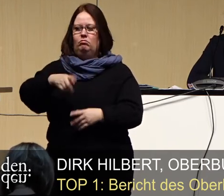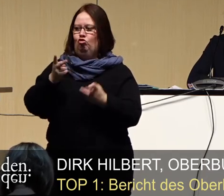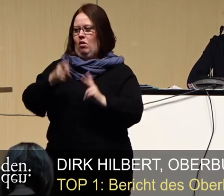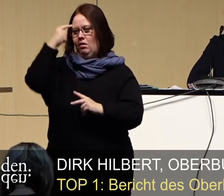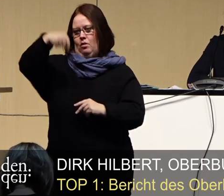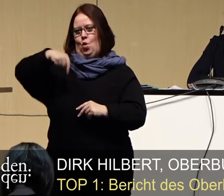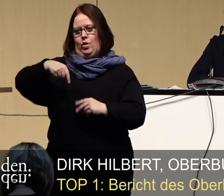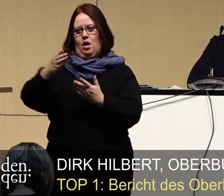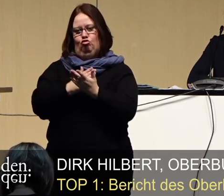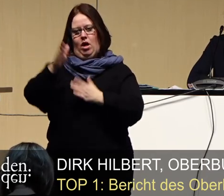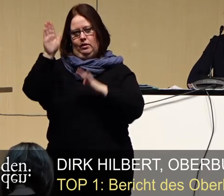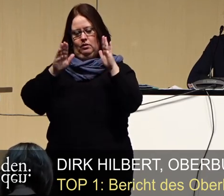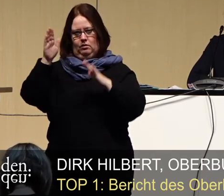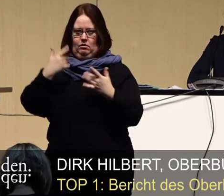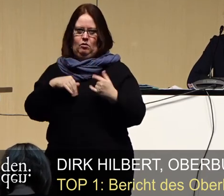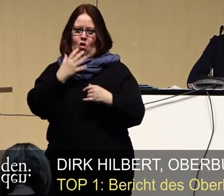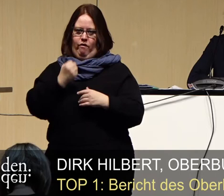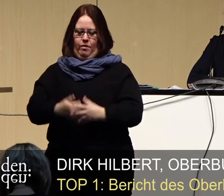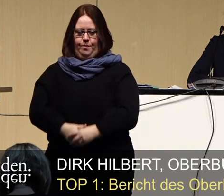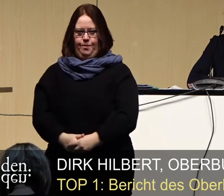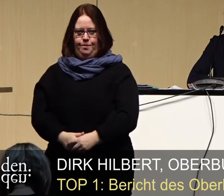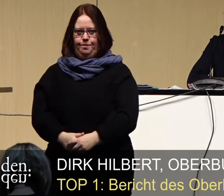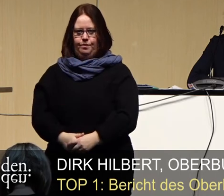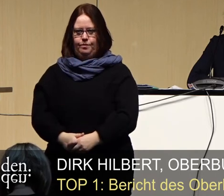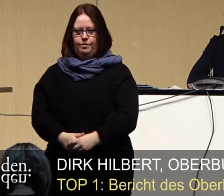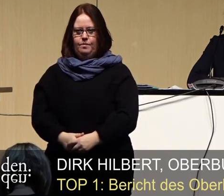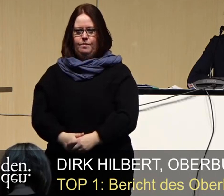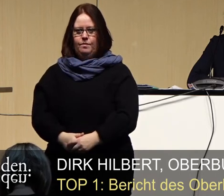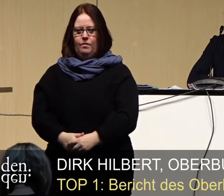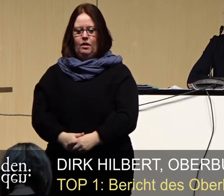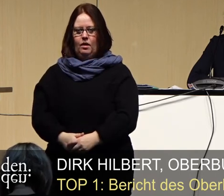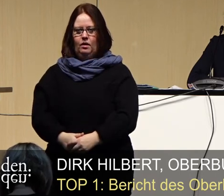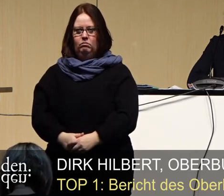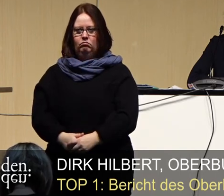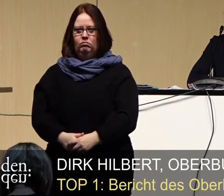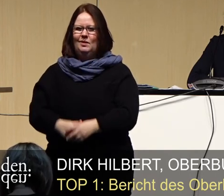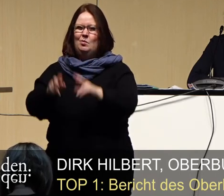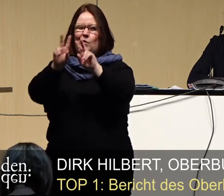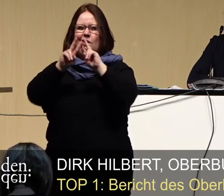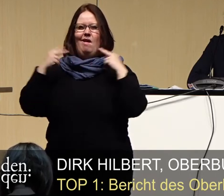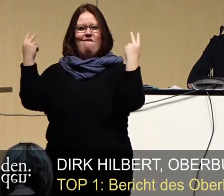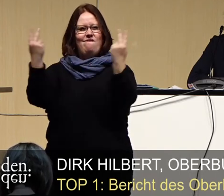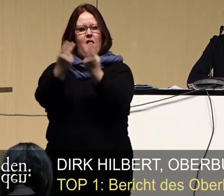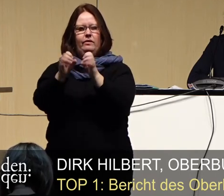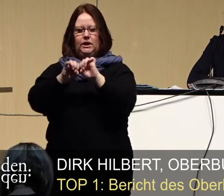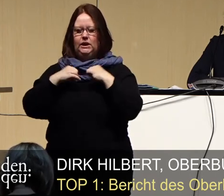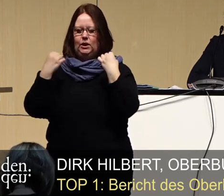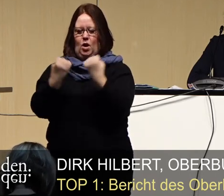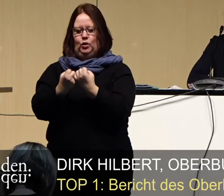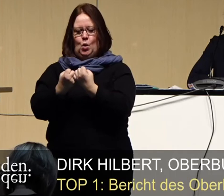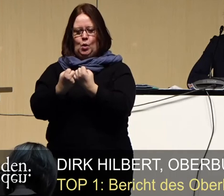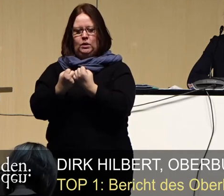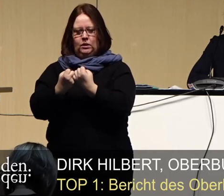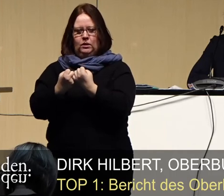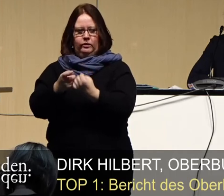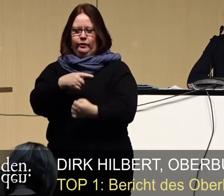heute unserem Vorschlag folgen wird. Wir erleben weltweit eine Situation, die uns alles sehr